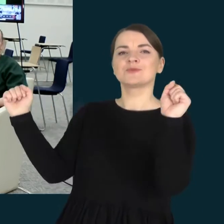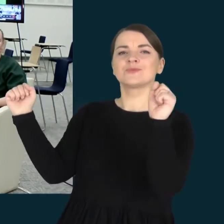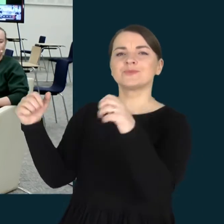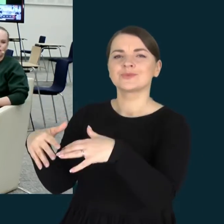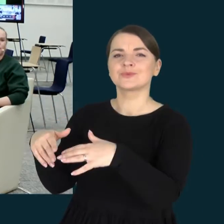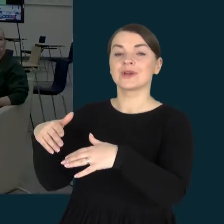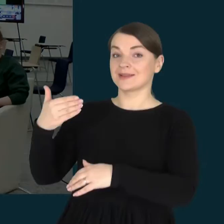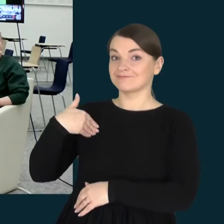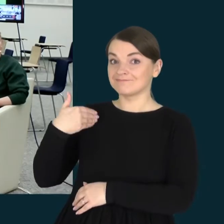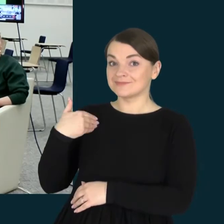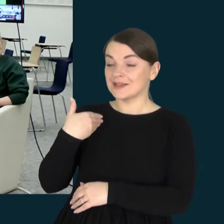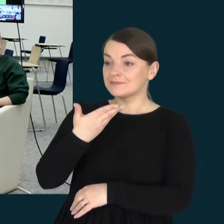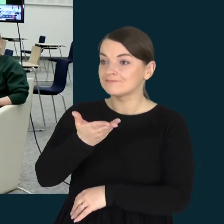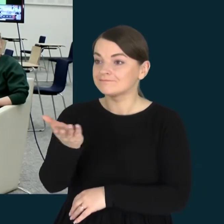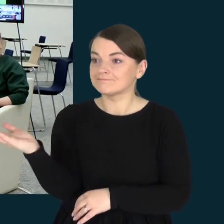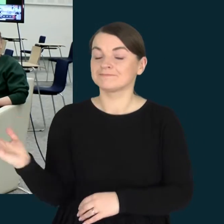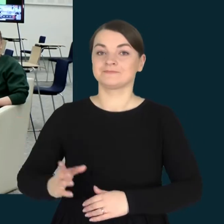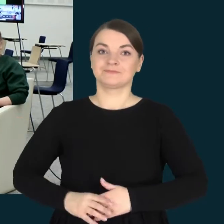sveiki visi.